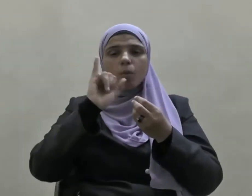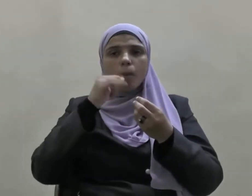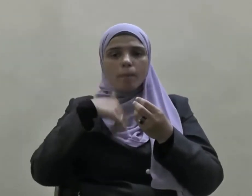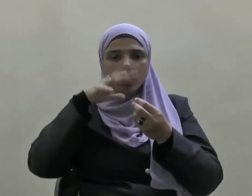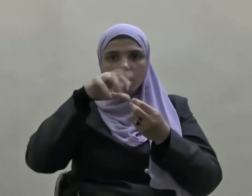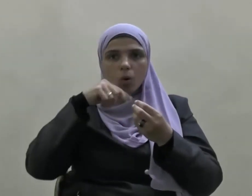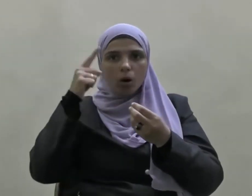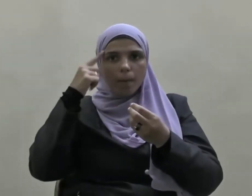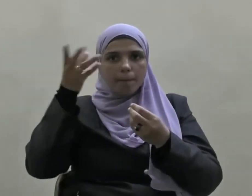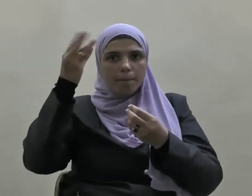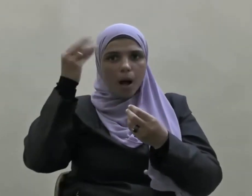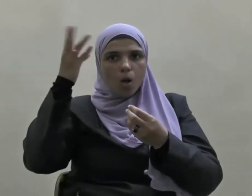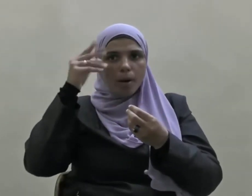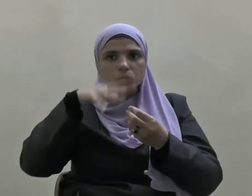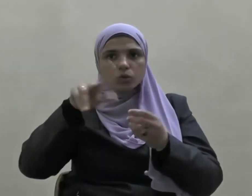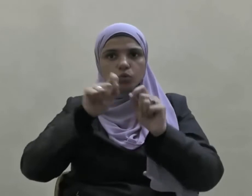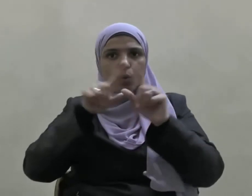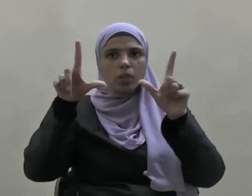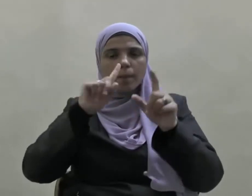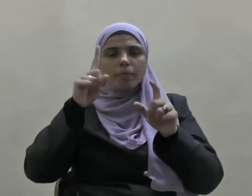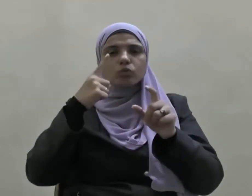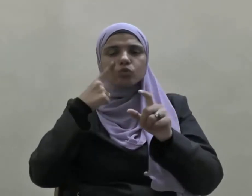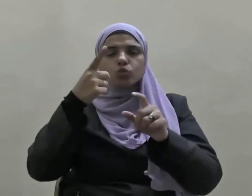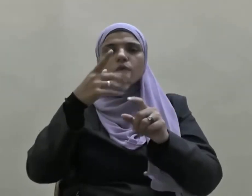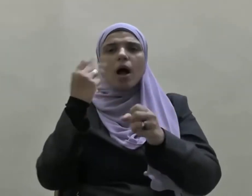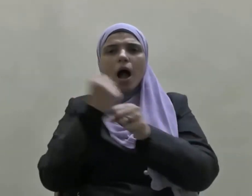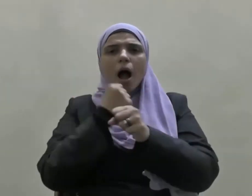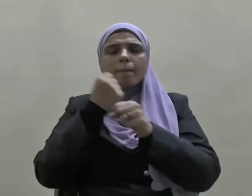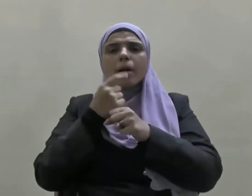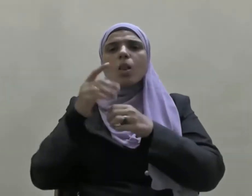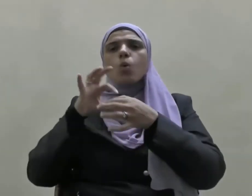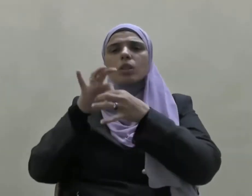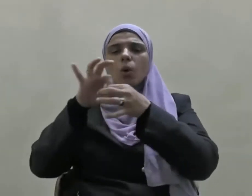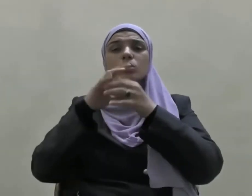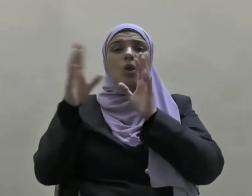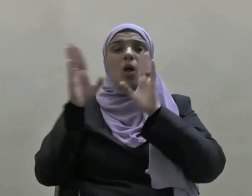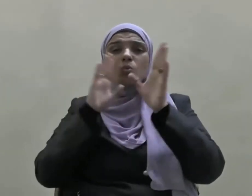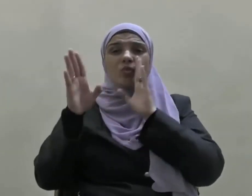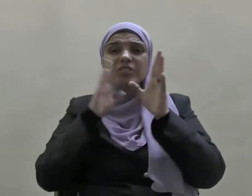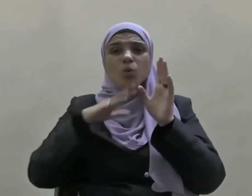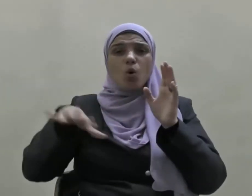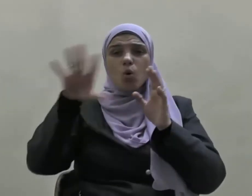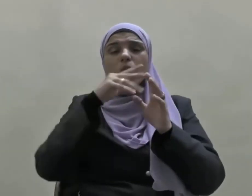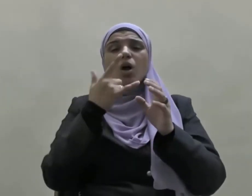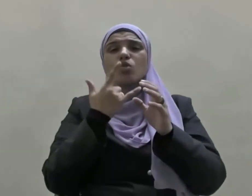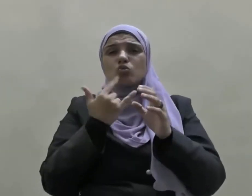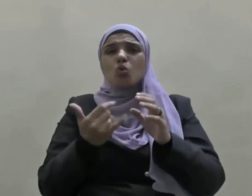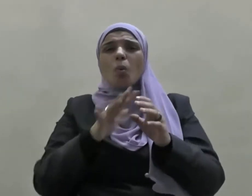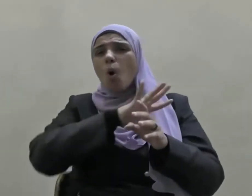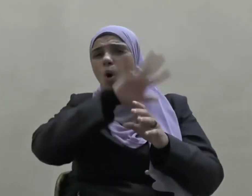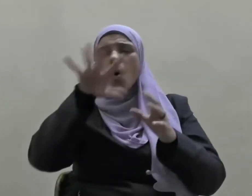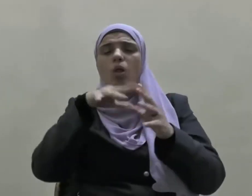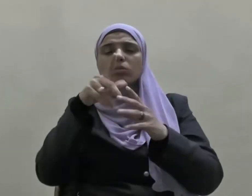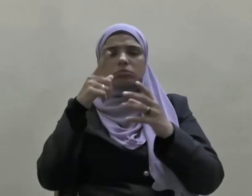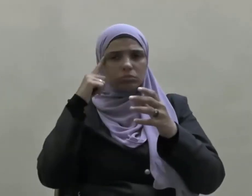للمعلومة وتجنيد بعض وسائل التواصل الحديثة بل الكثير منها